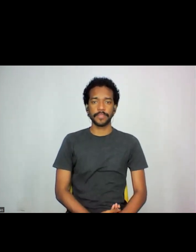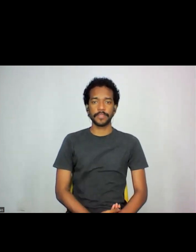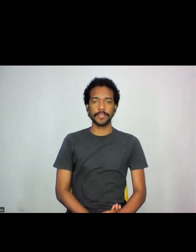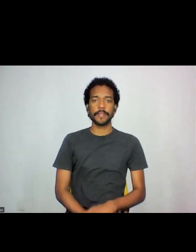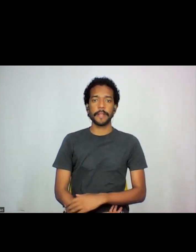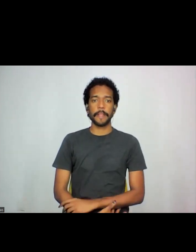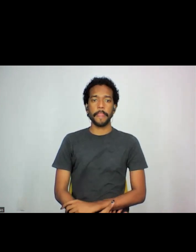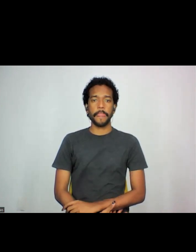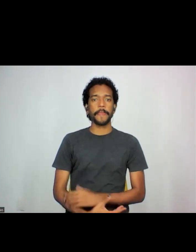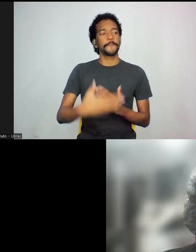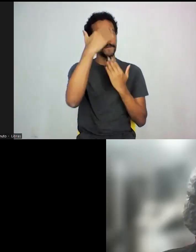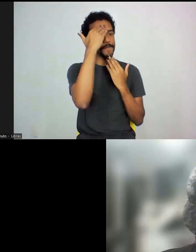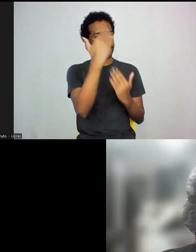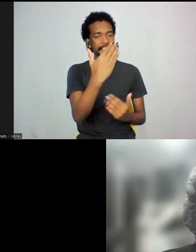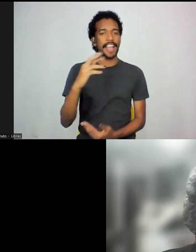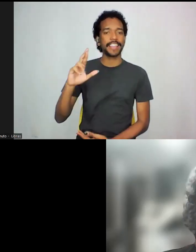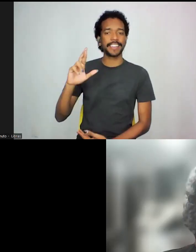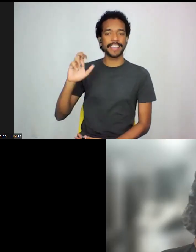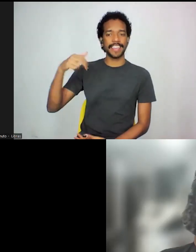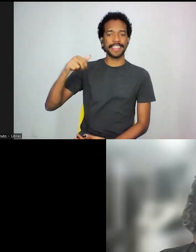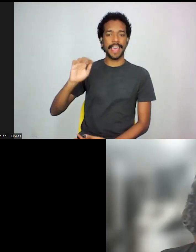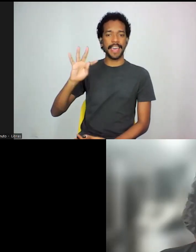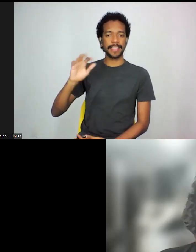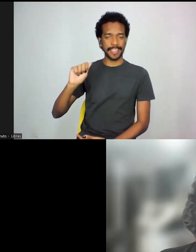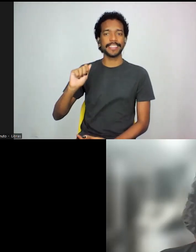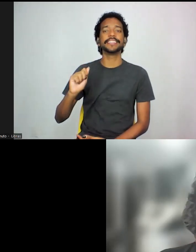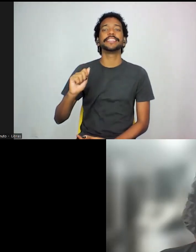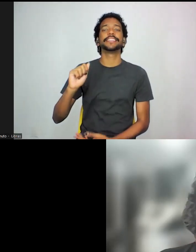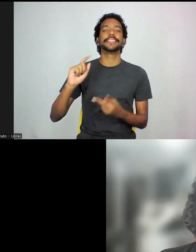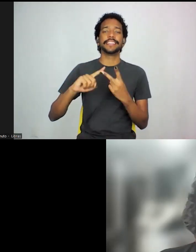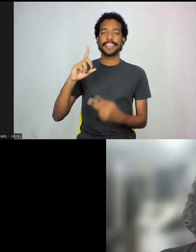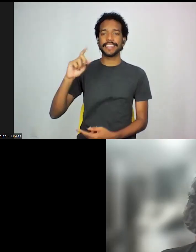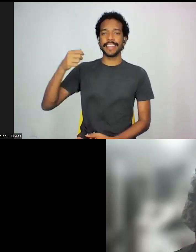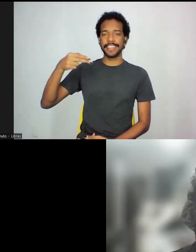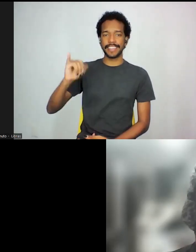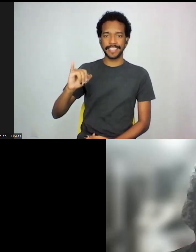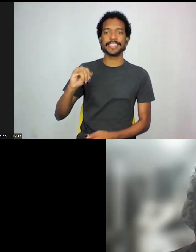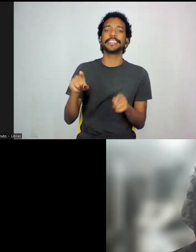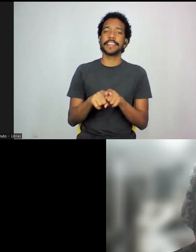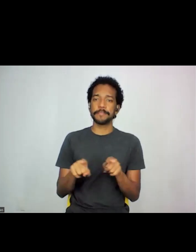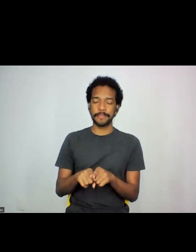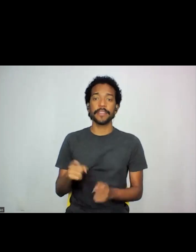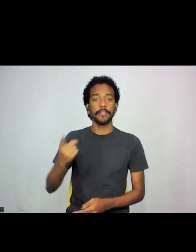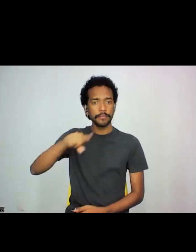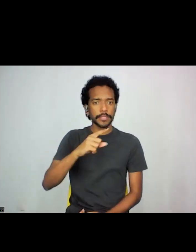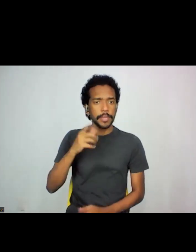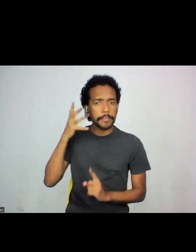Muito obrigada, Renata, Dani, também. Vocês me ouvem?